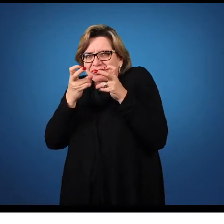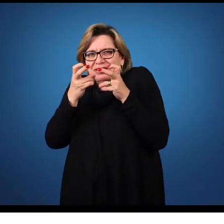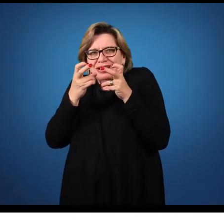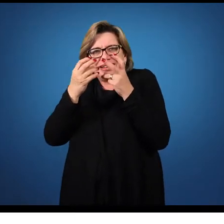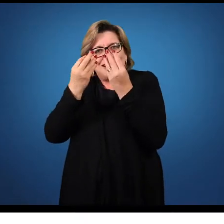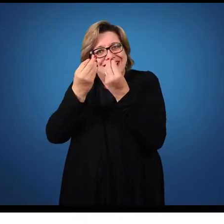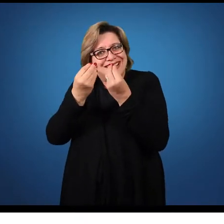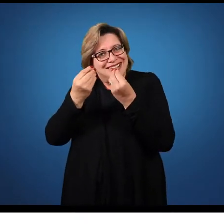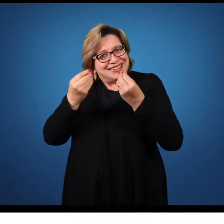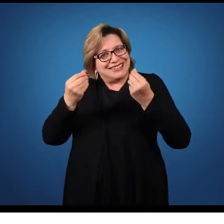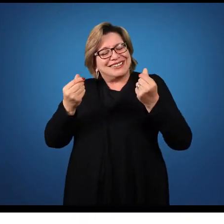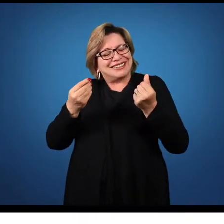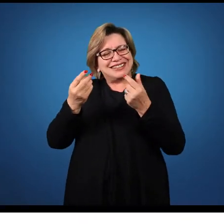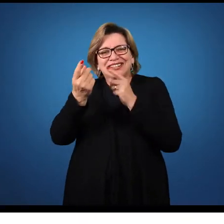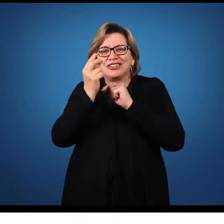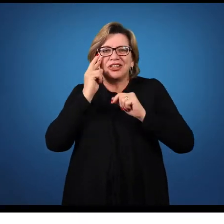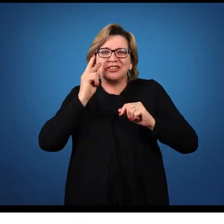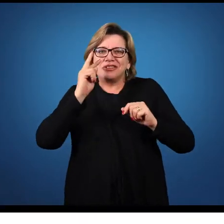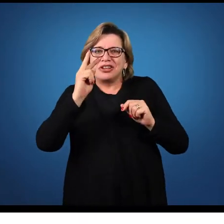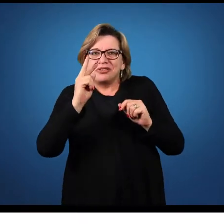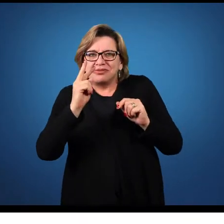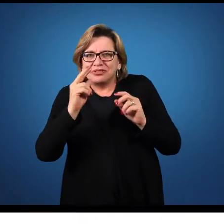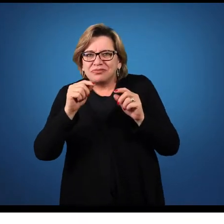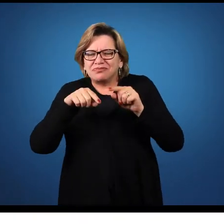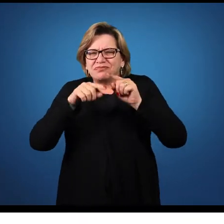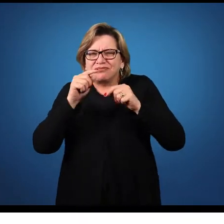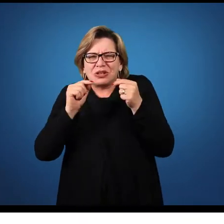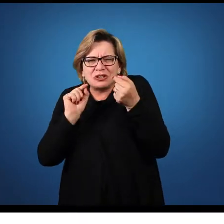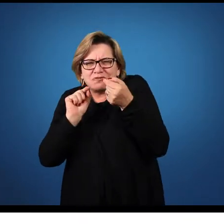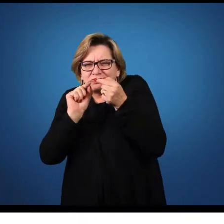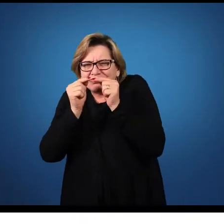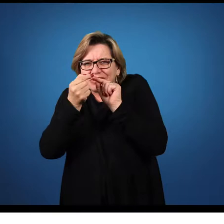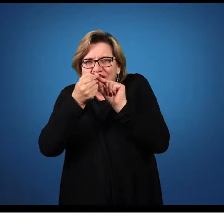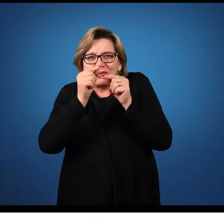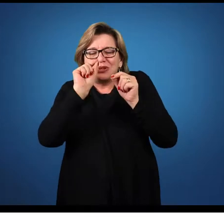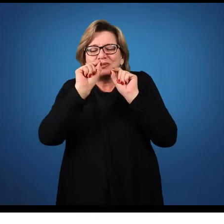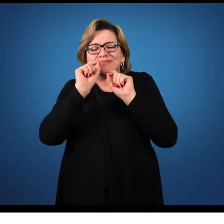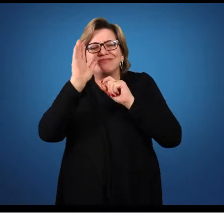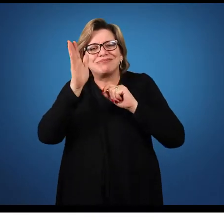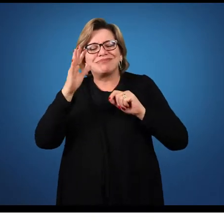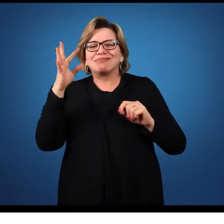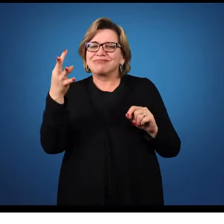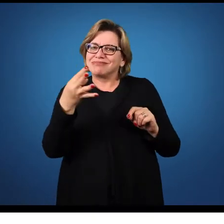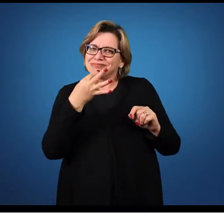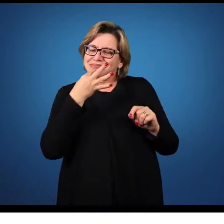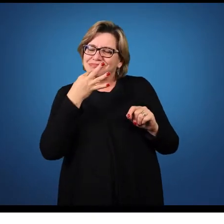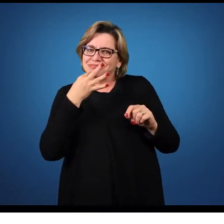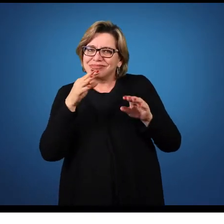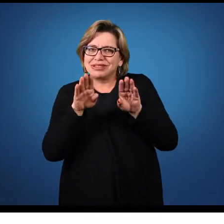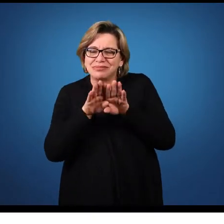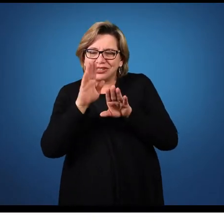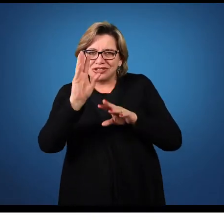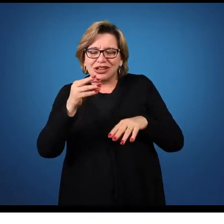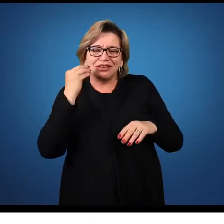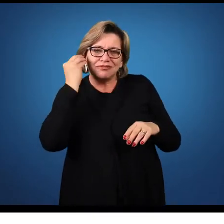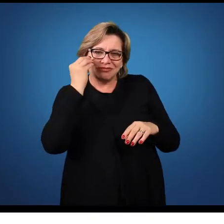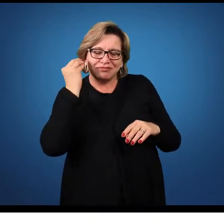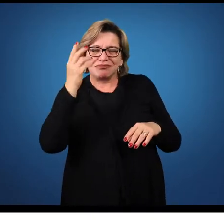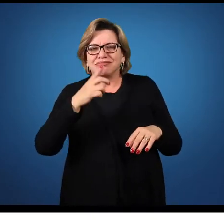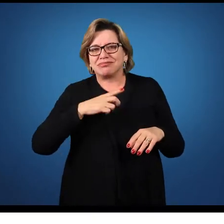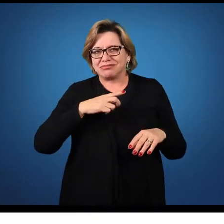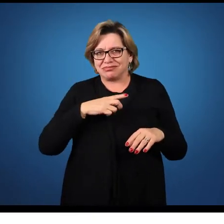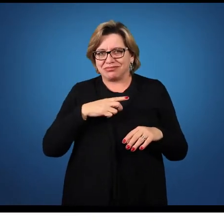Procuramos nela elementos que se conectem com coisas que nós conhecemos e que nós já experienciamos.